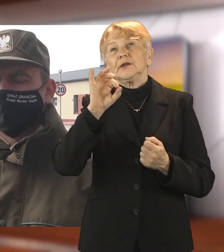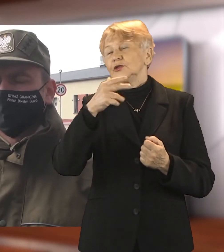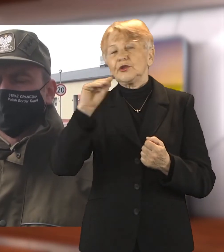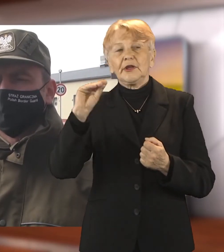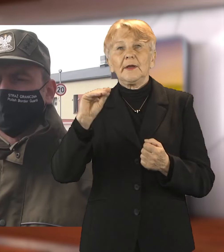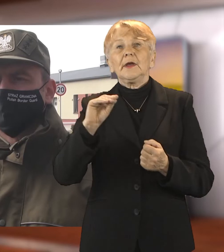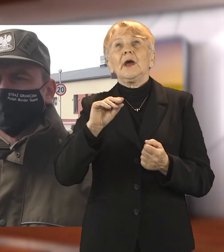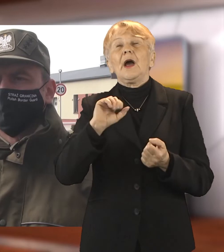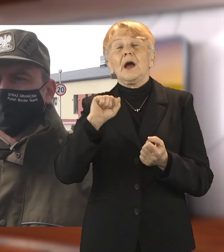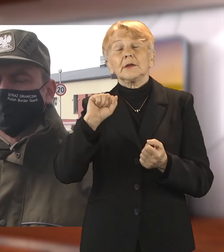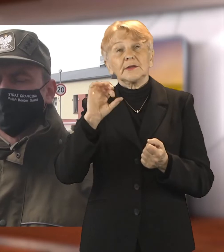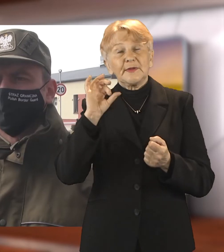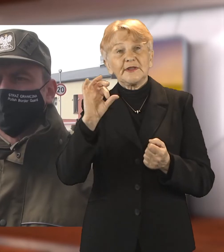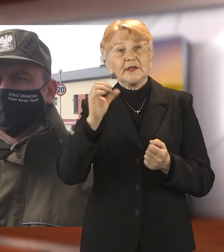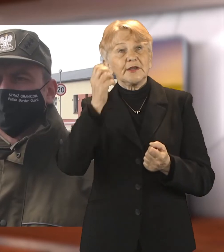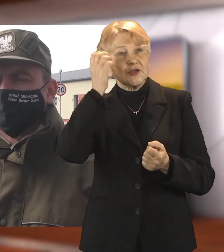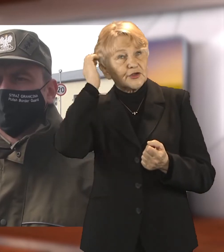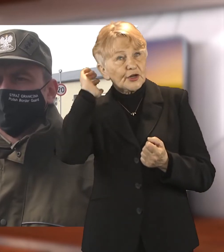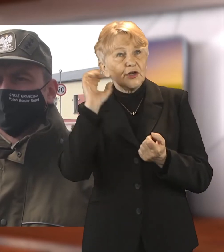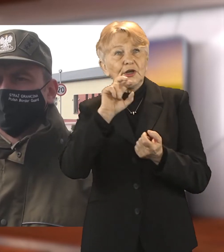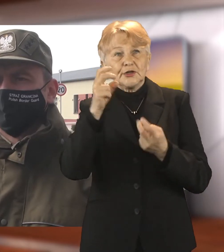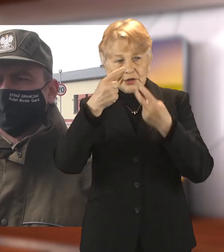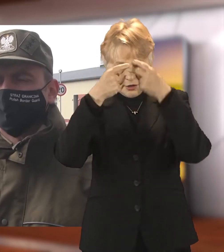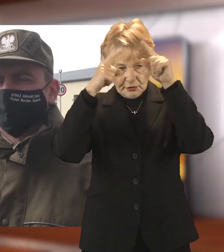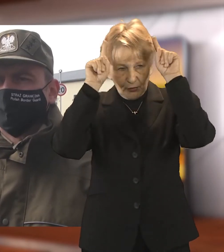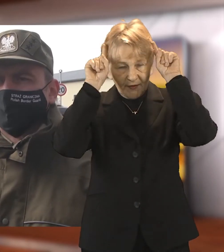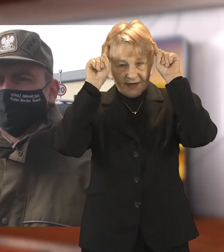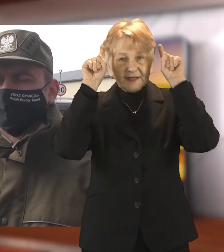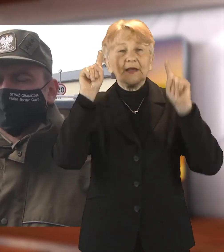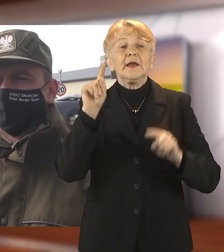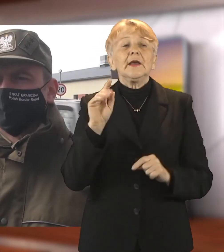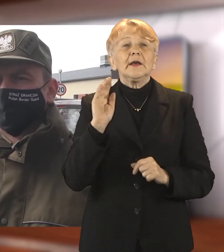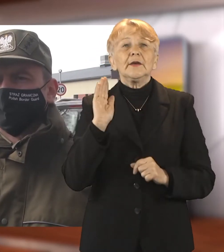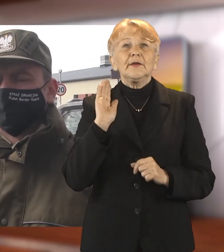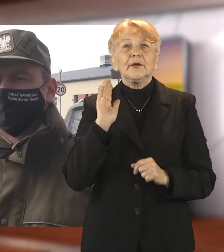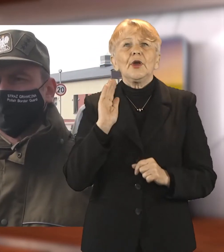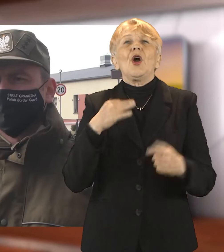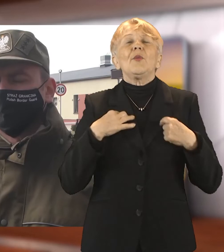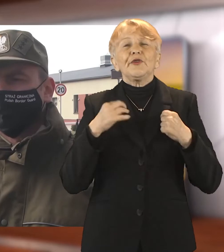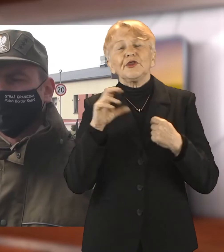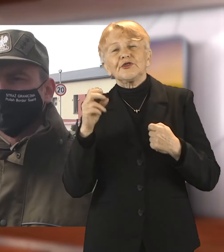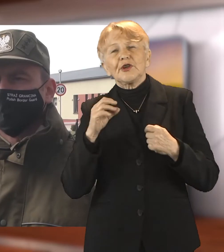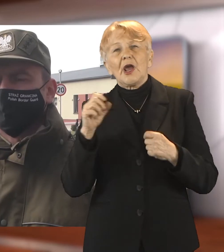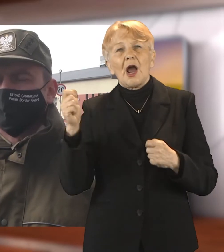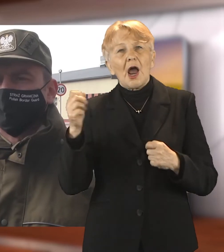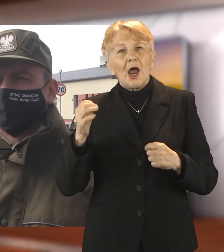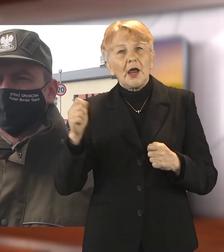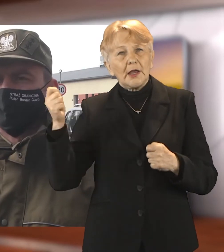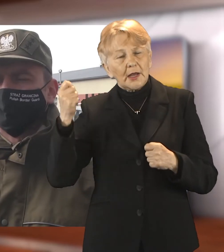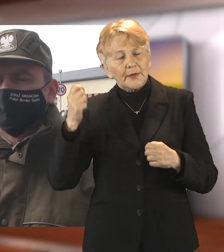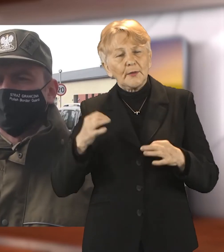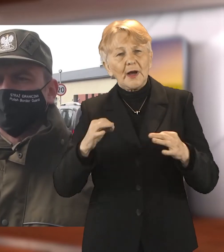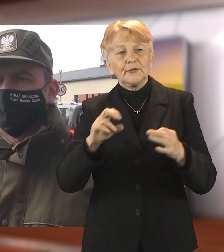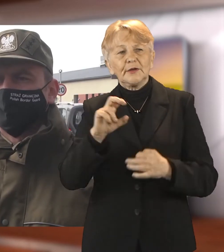niezależnie od wszelka transportu, którym się przemieszczają bądź pieszo w celu udania się do swojego miejsca